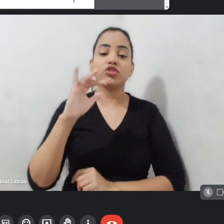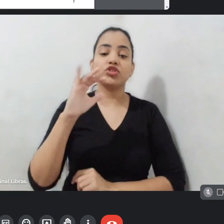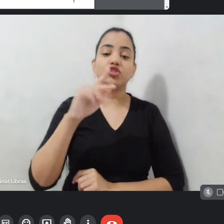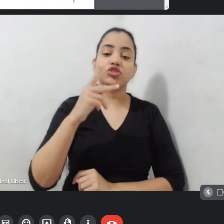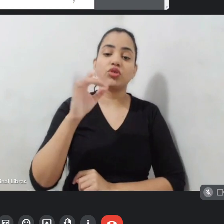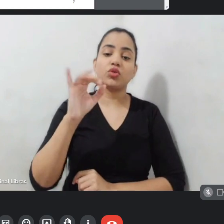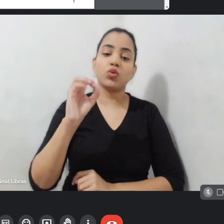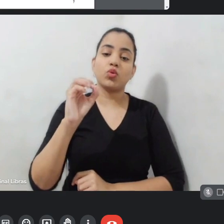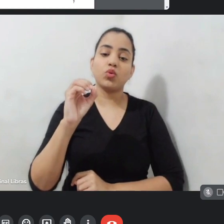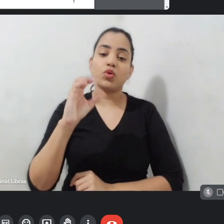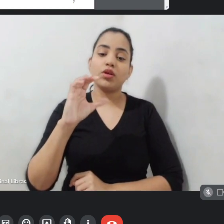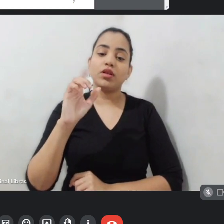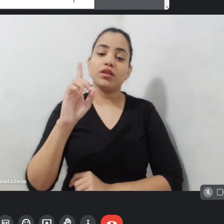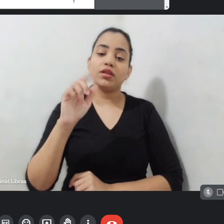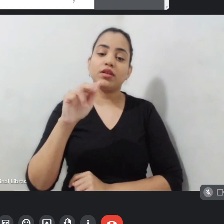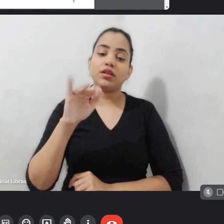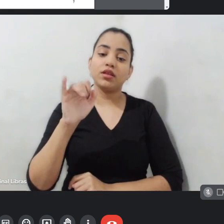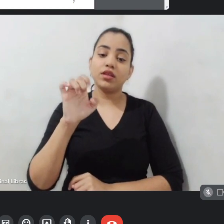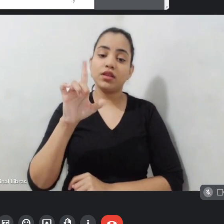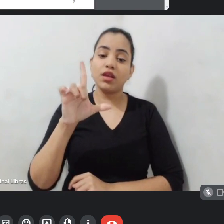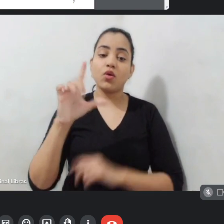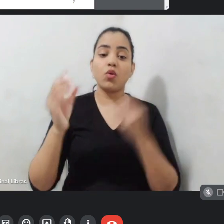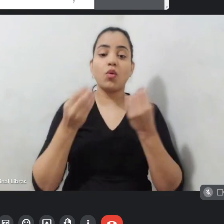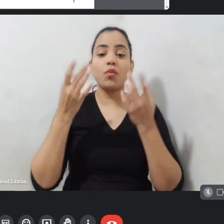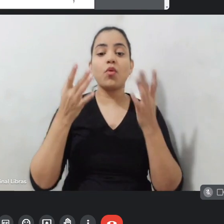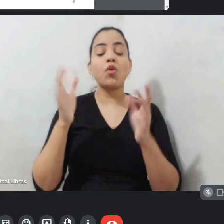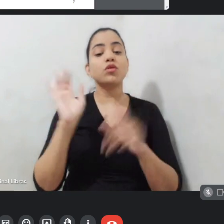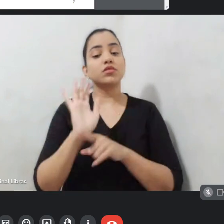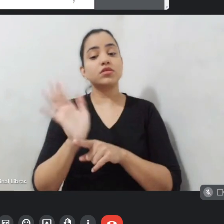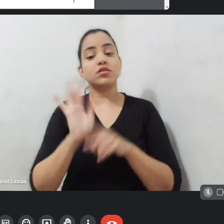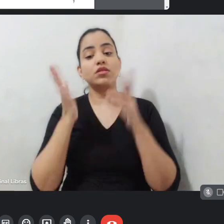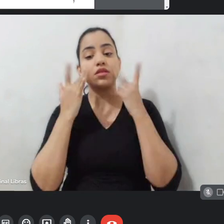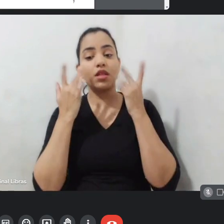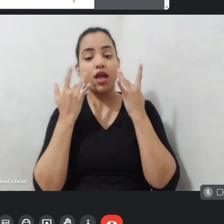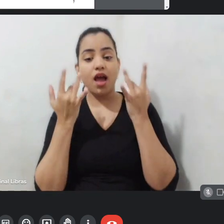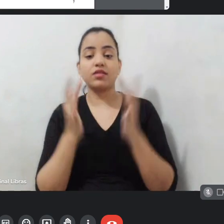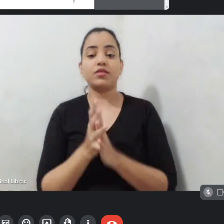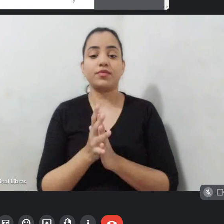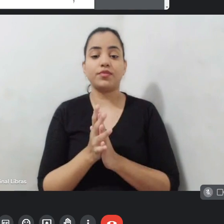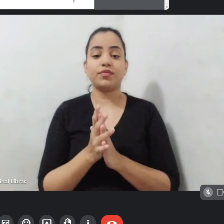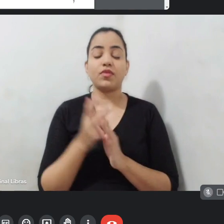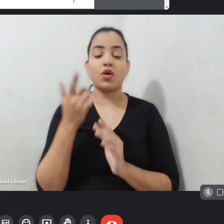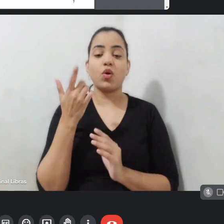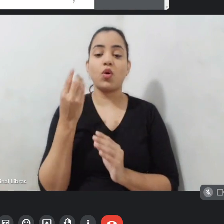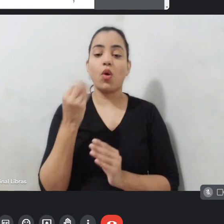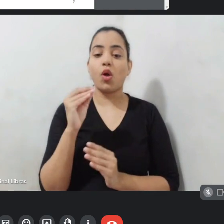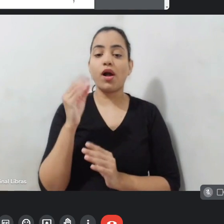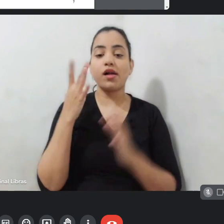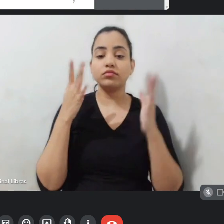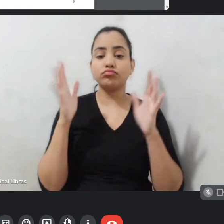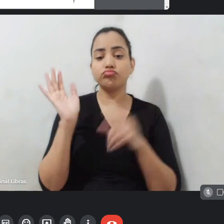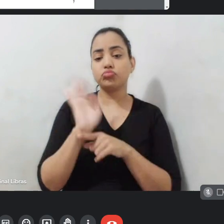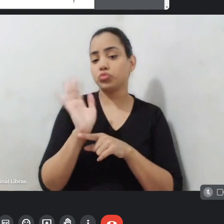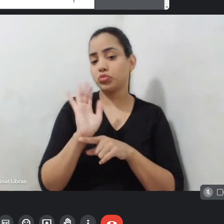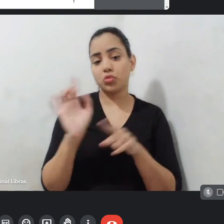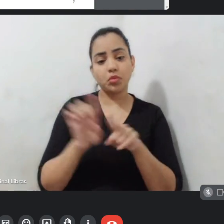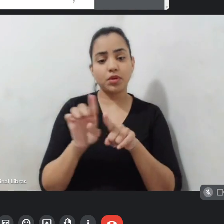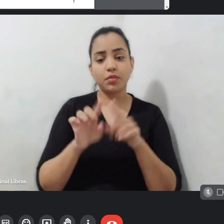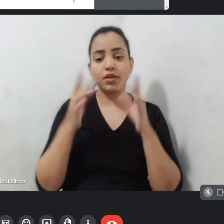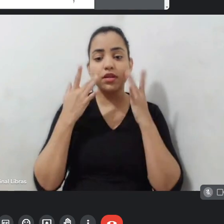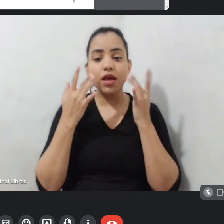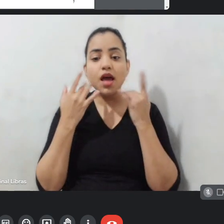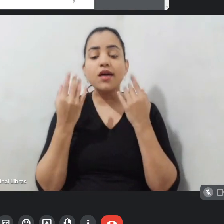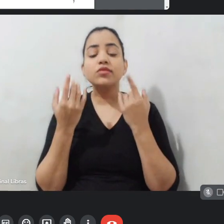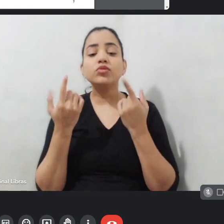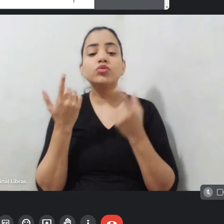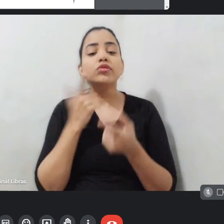ter o cinema também lá como uma possibilidade e com esse recurso a conseguiria fazer uma reforma no espaço. Até saber de vocês, o que